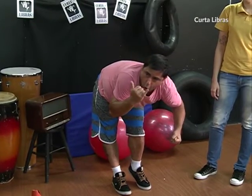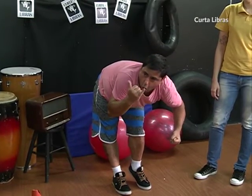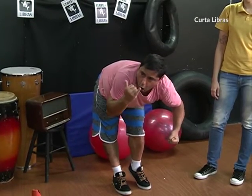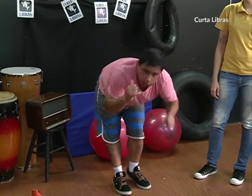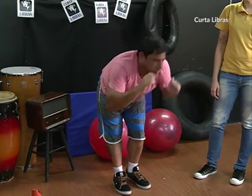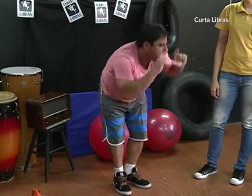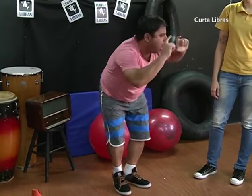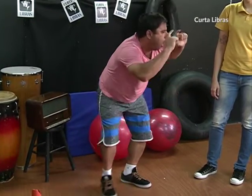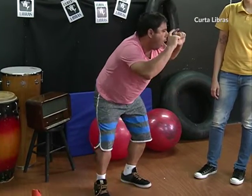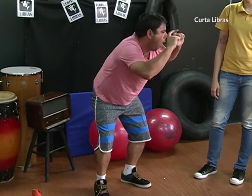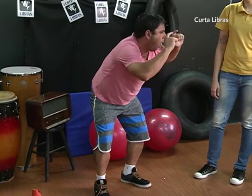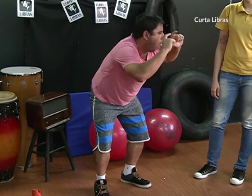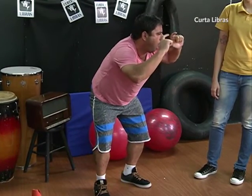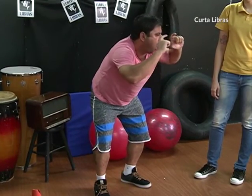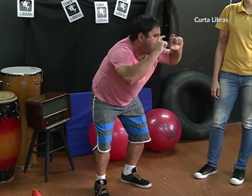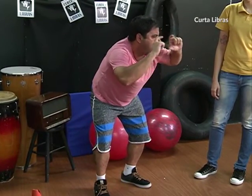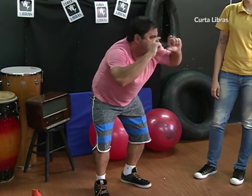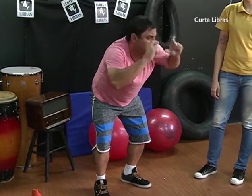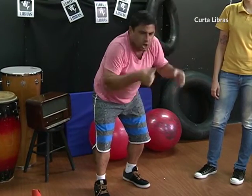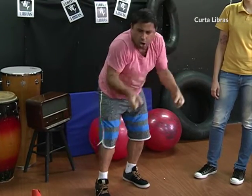Tiram uma foto enquanto o ciclista tá em movimento.